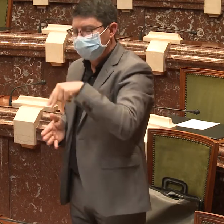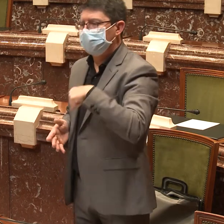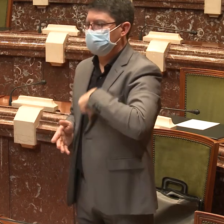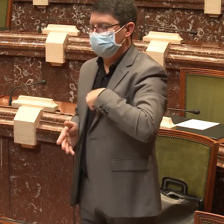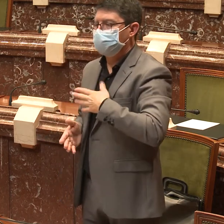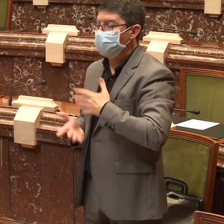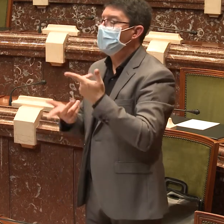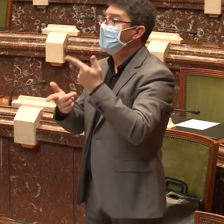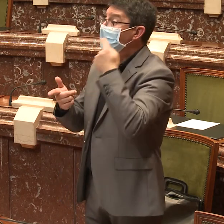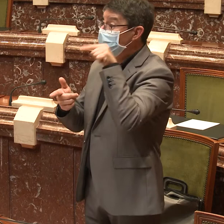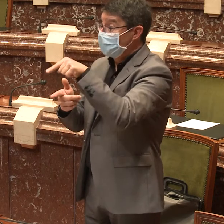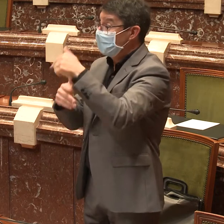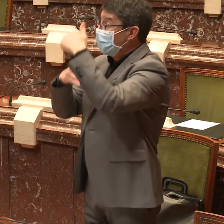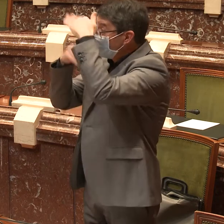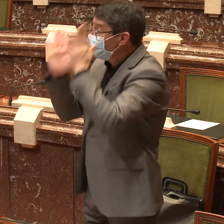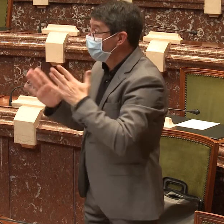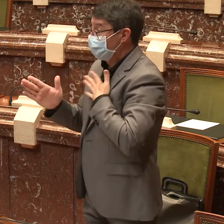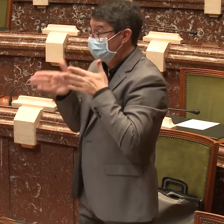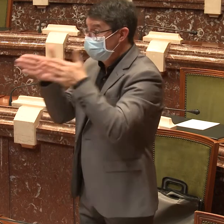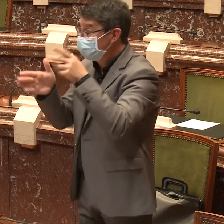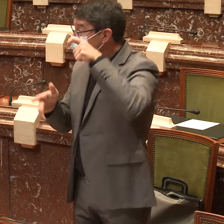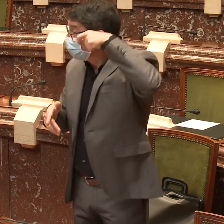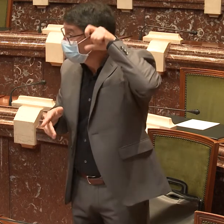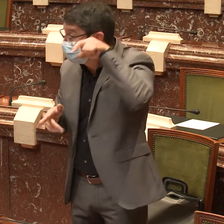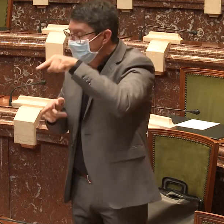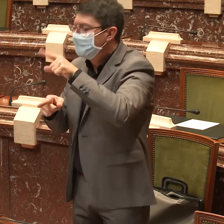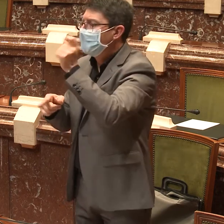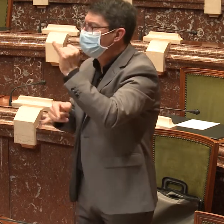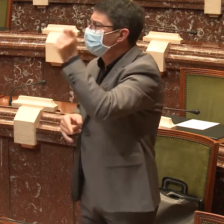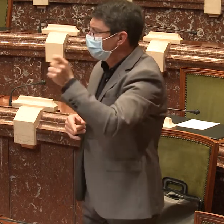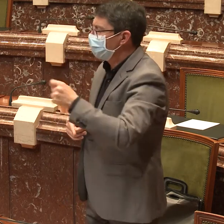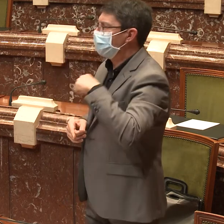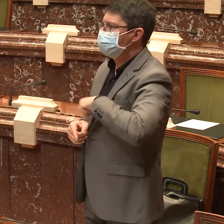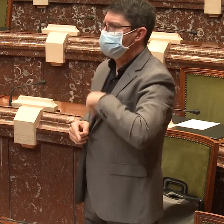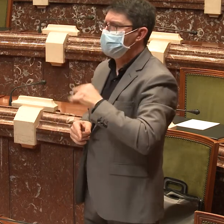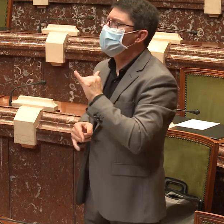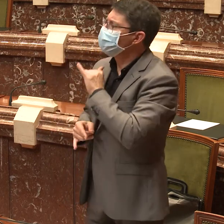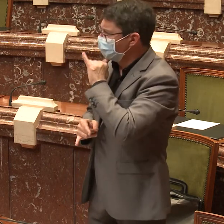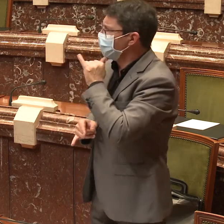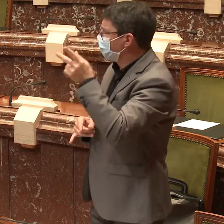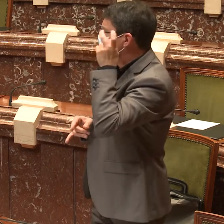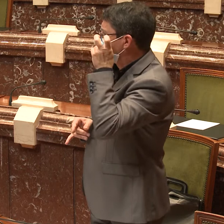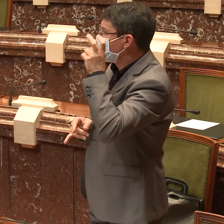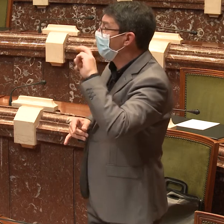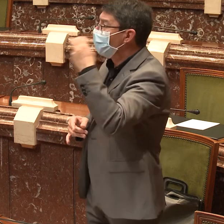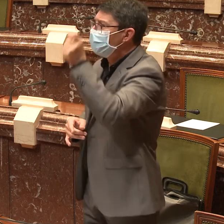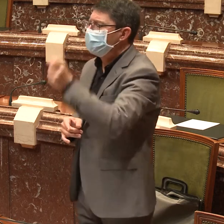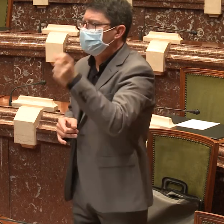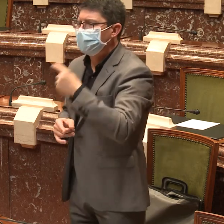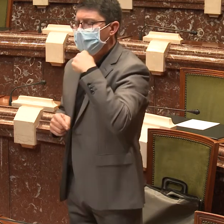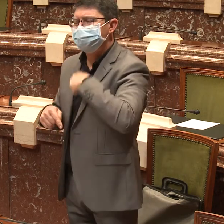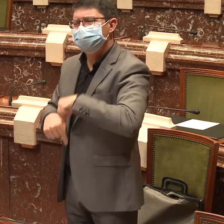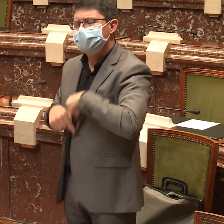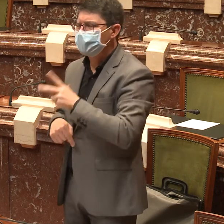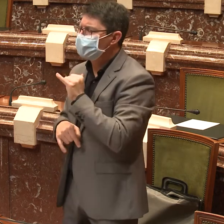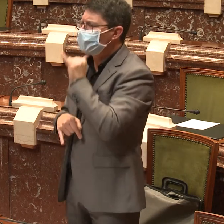usan la lengua de signos y quienes no. Además, dentro de ese grupo encontramos personas que consideran que las ayudas técnicas a la audición son suficientes para participar